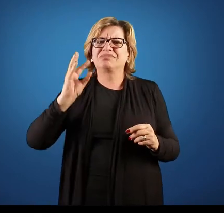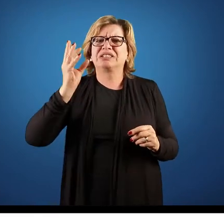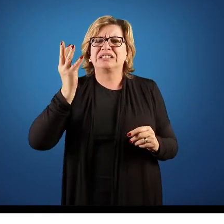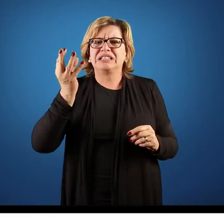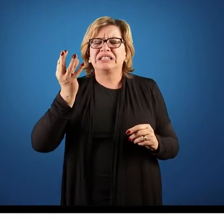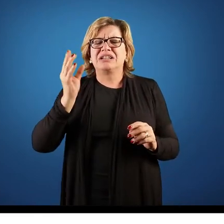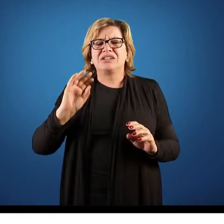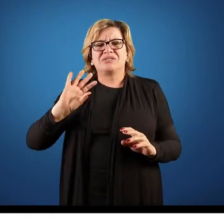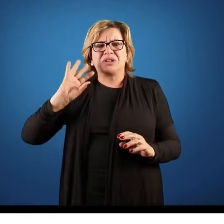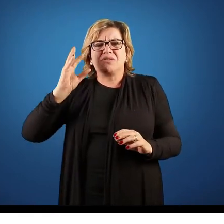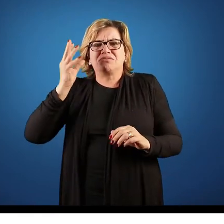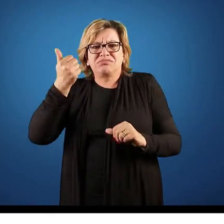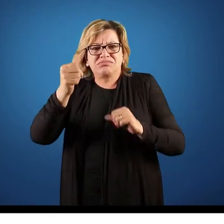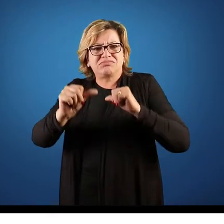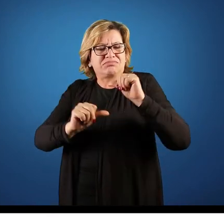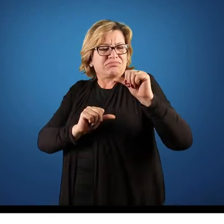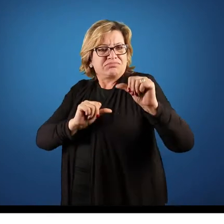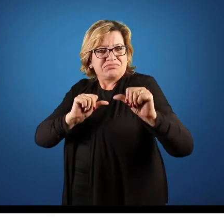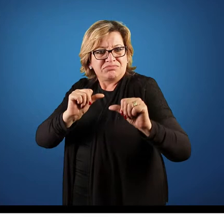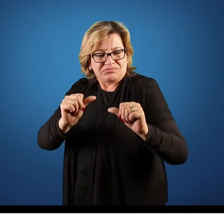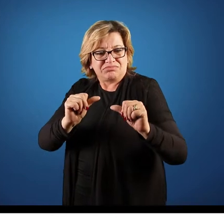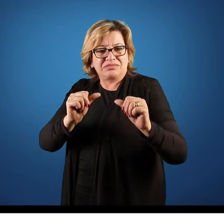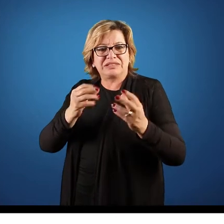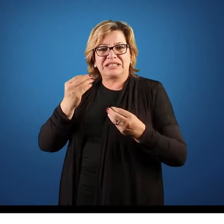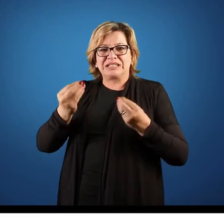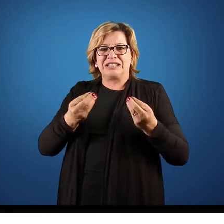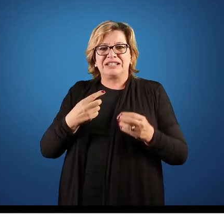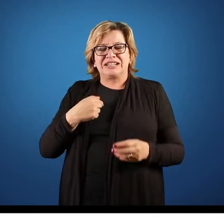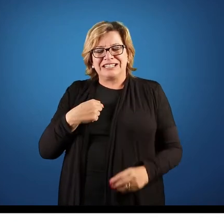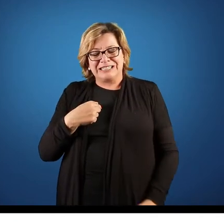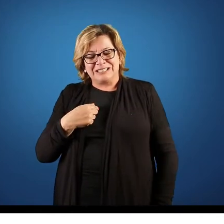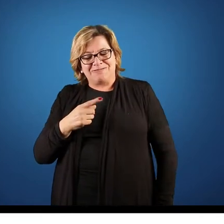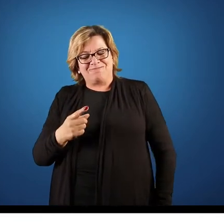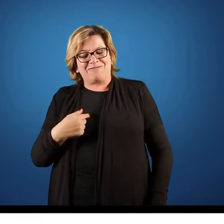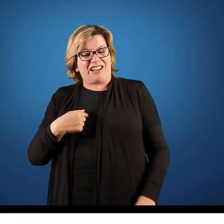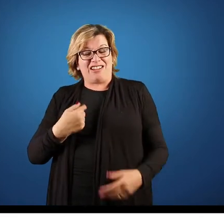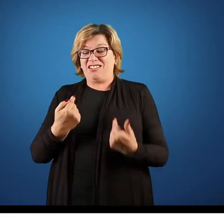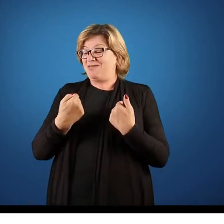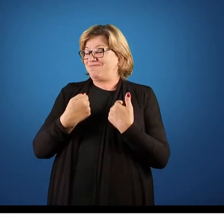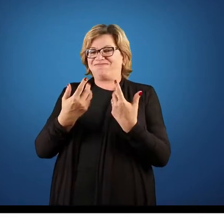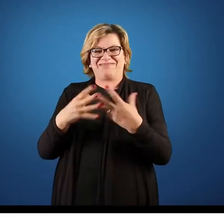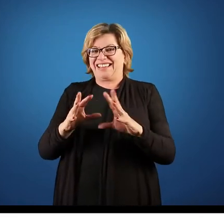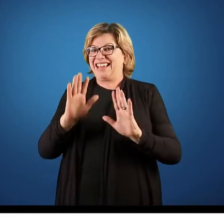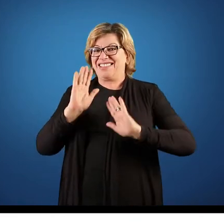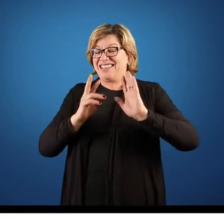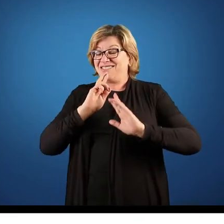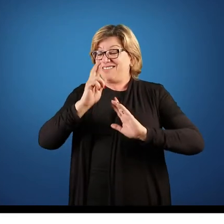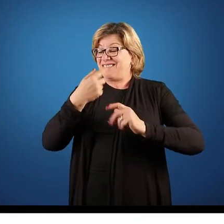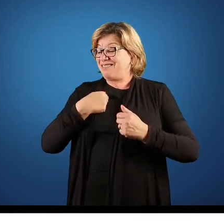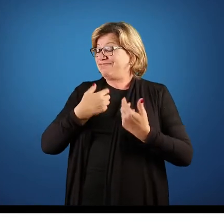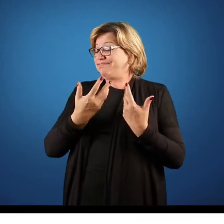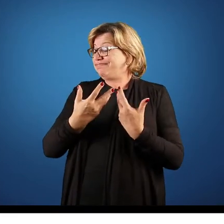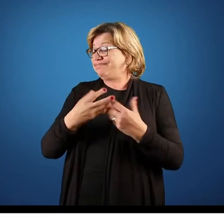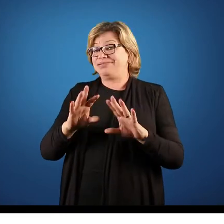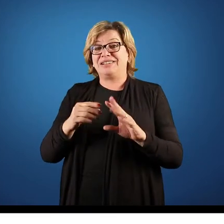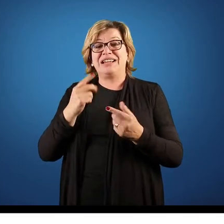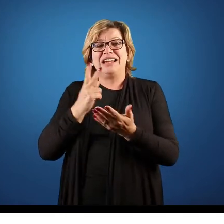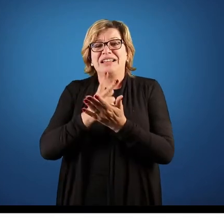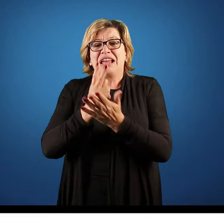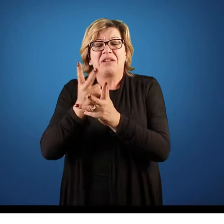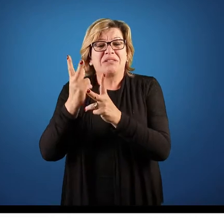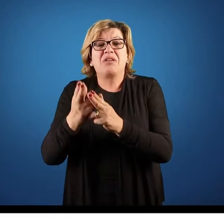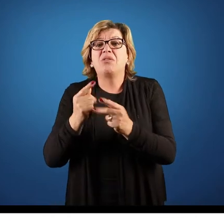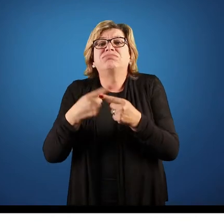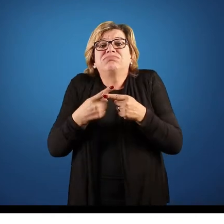Quando chega uma mudança, uma comunicação, nós já temos aquela questão de falar, não, isso eu não quero. Ah, isso não vai dar certo. Nós sempre fizemos assim. Por que temos